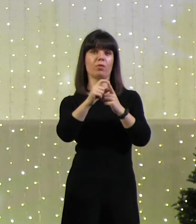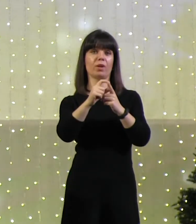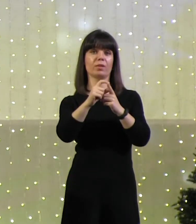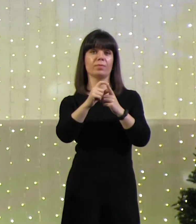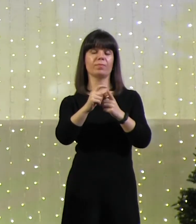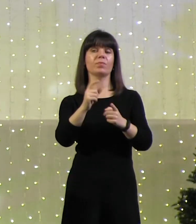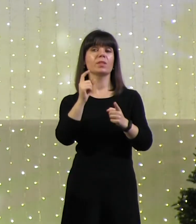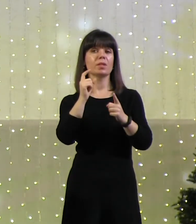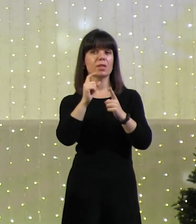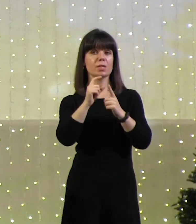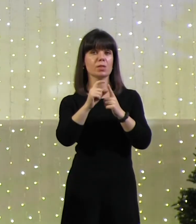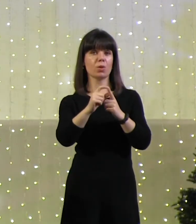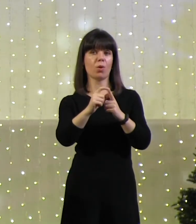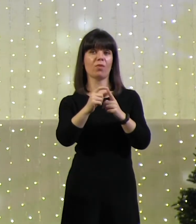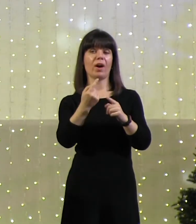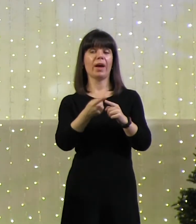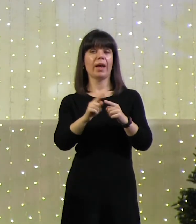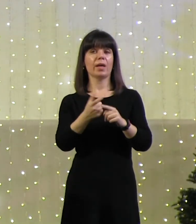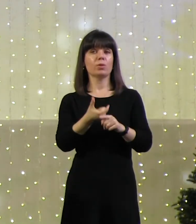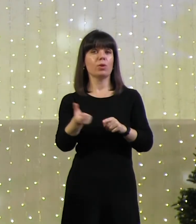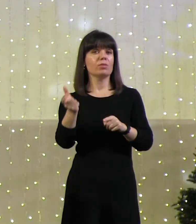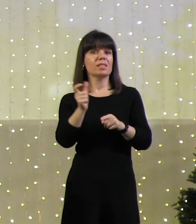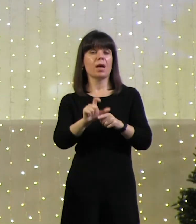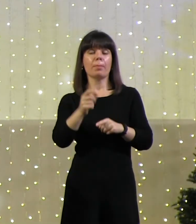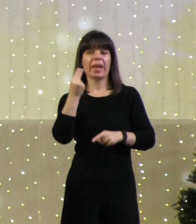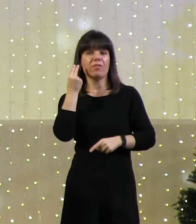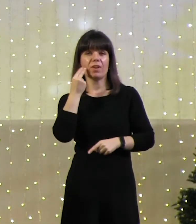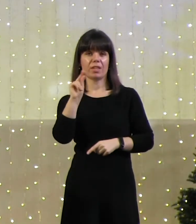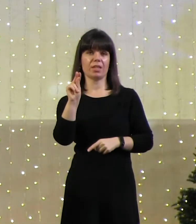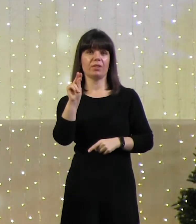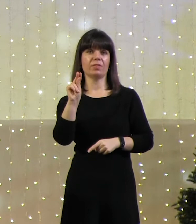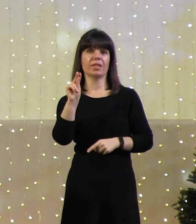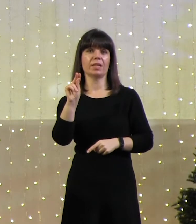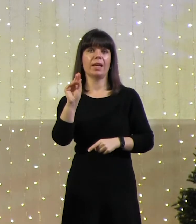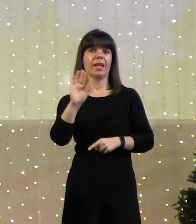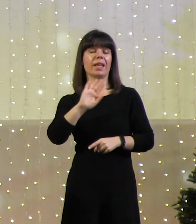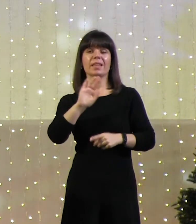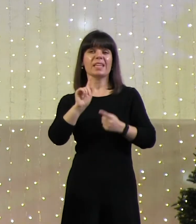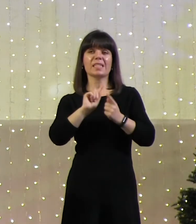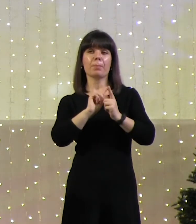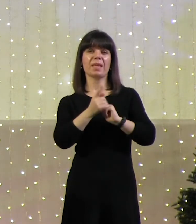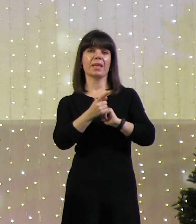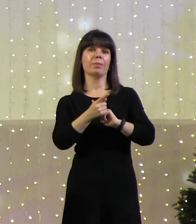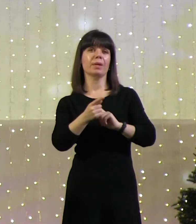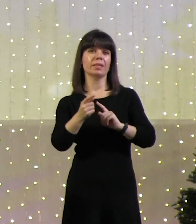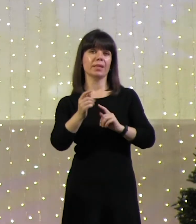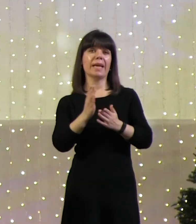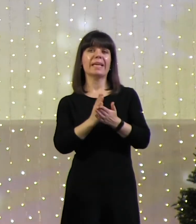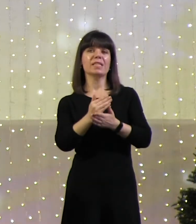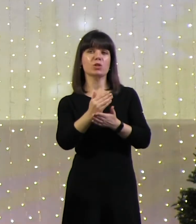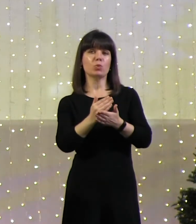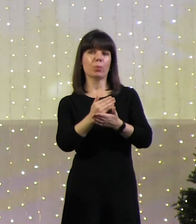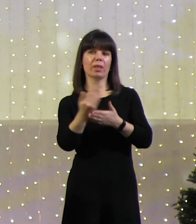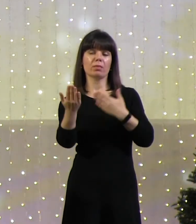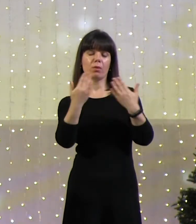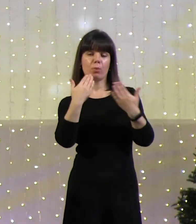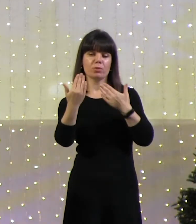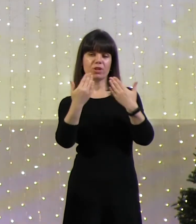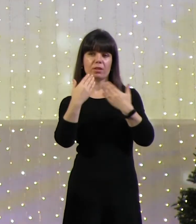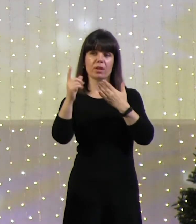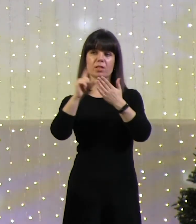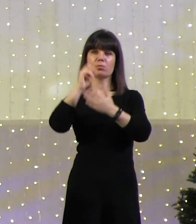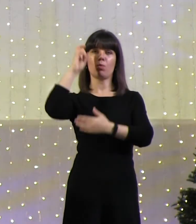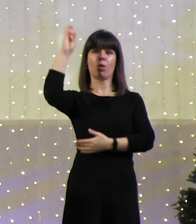Слово это самый эффективный и незаменимый инструмент средства коммуникации с